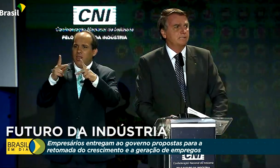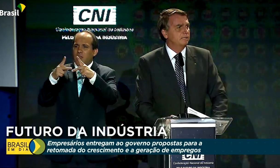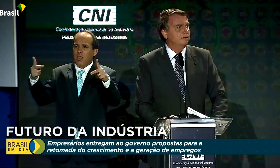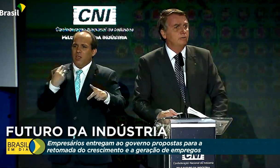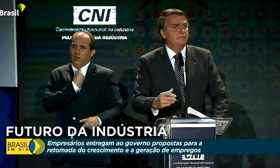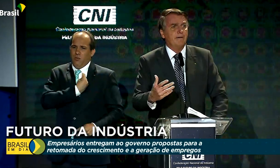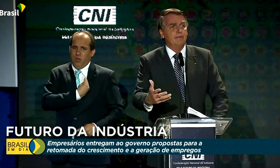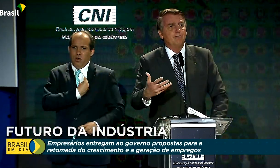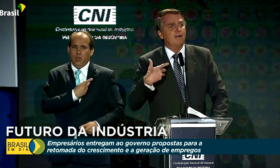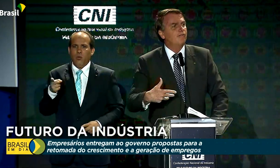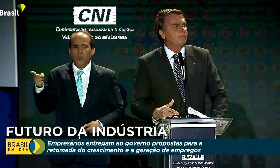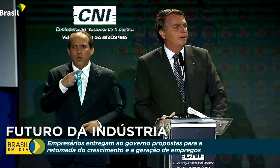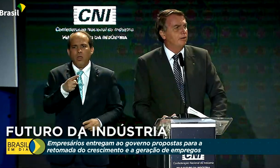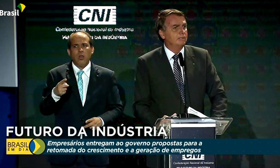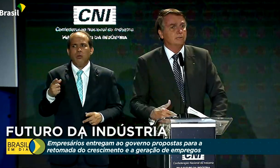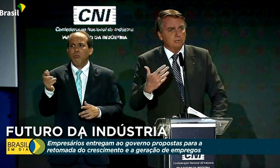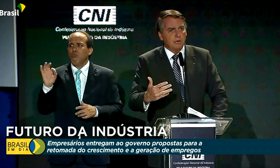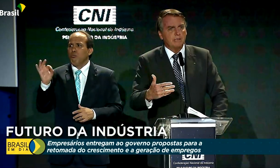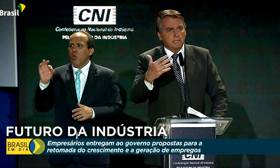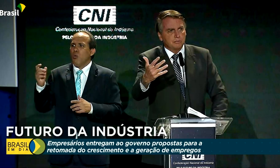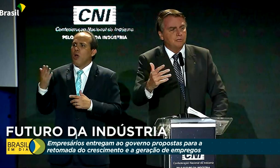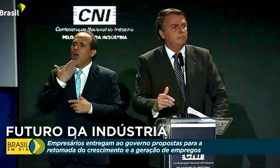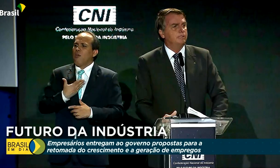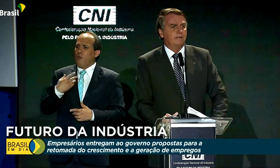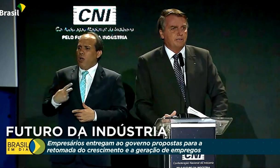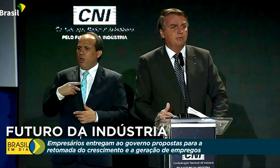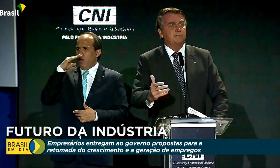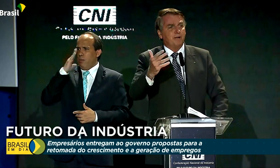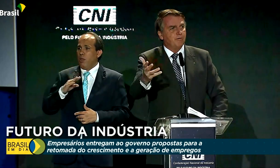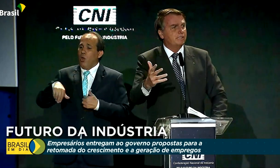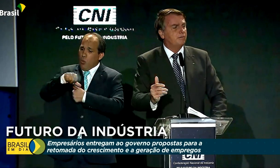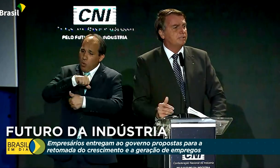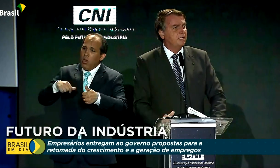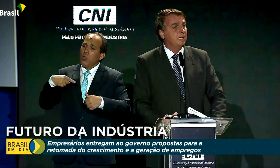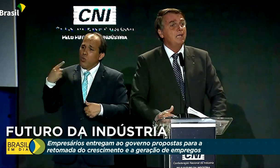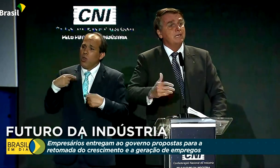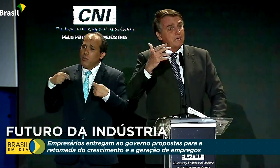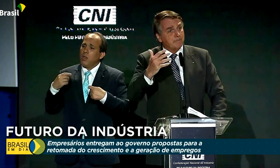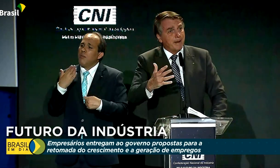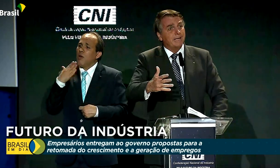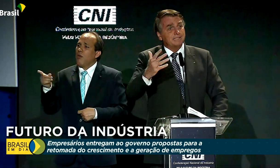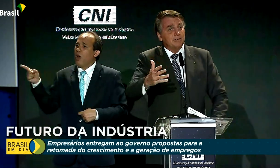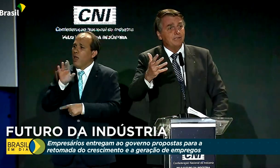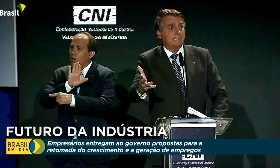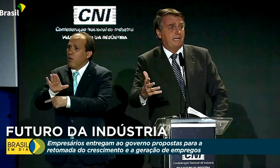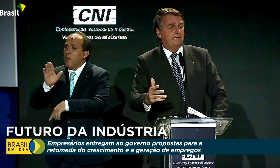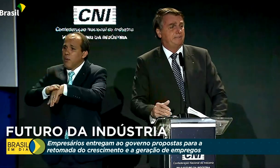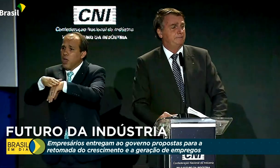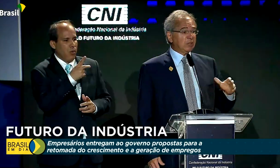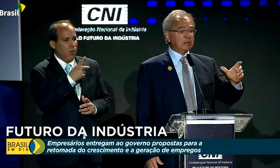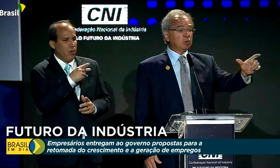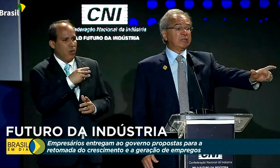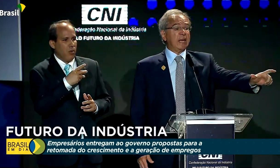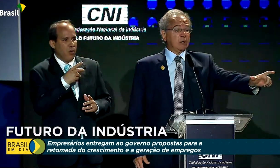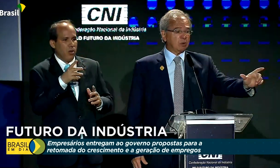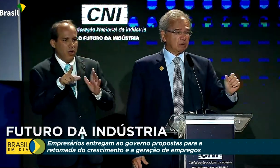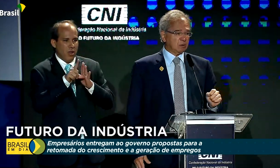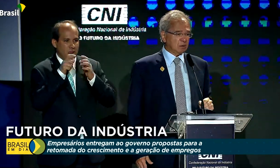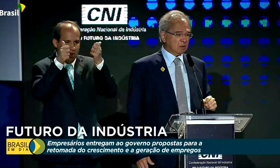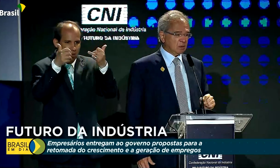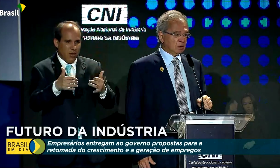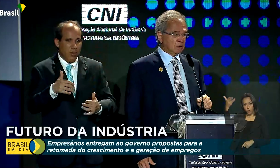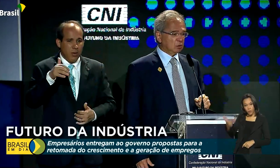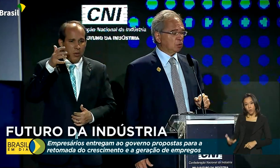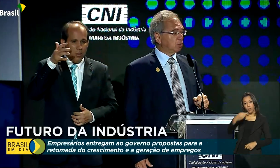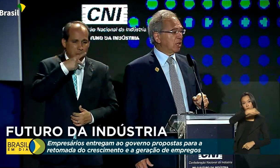Vocês não devem nenhum favor para nós. Nós é que somos devedores de favores a vocês. Quem emprega são vocês. O ministro